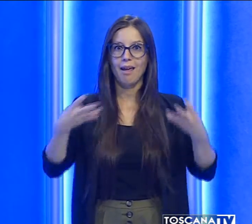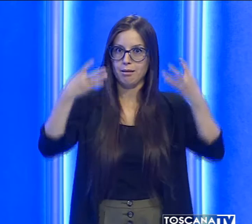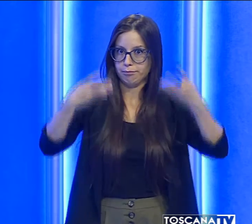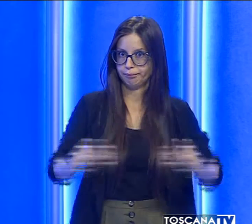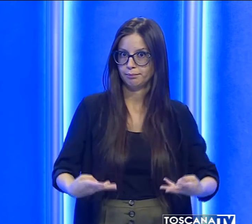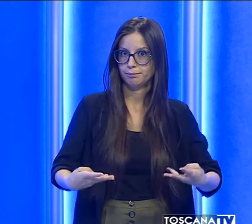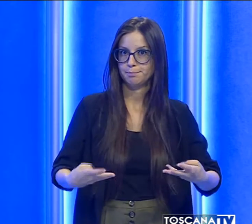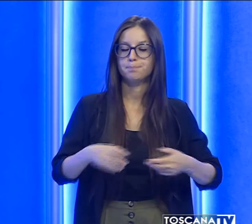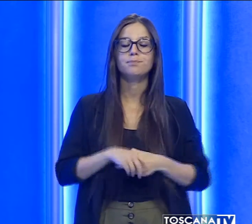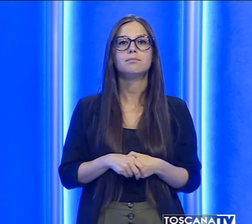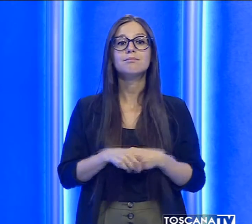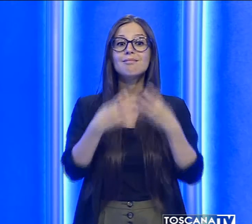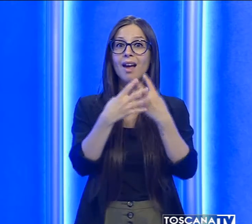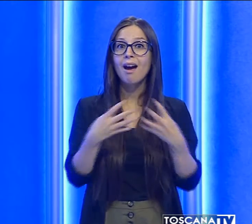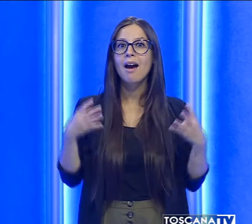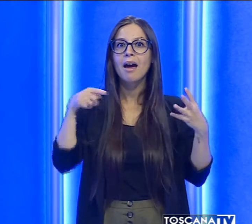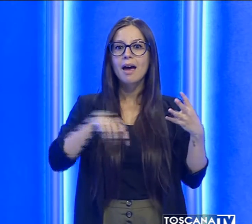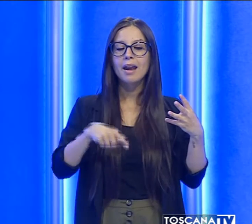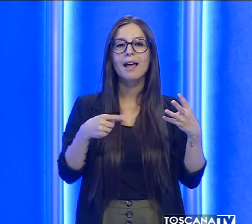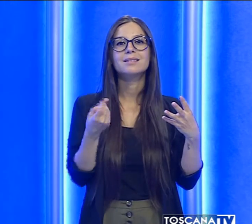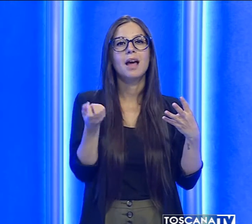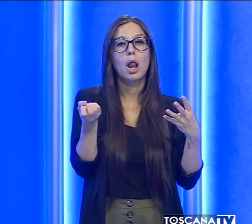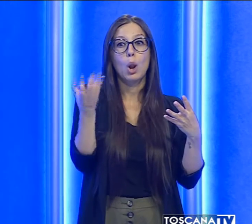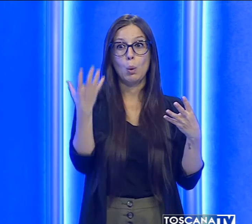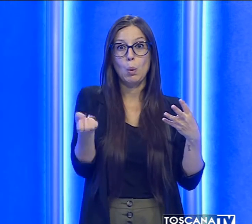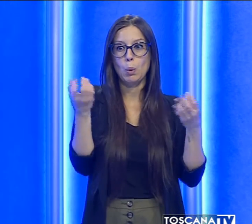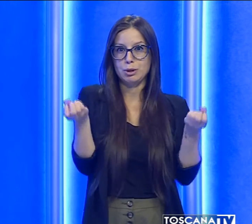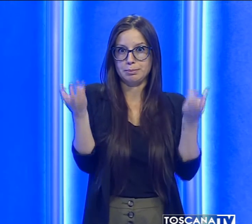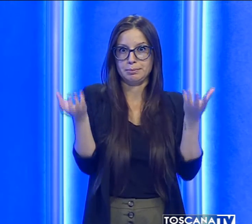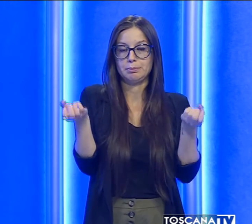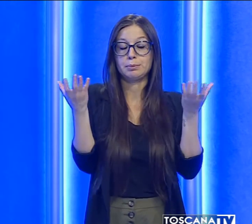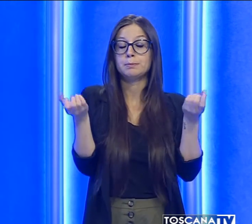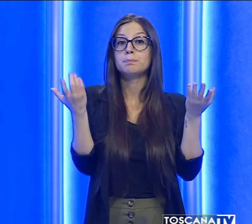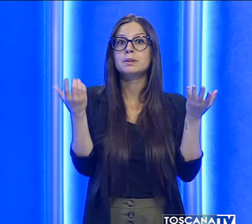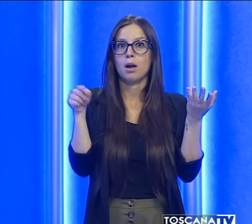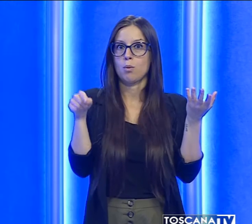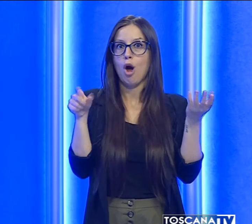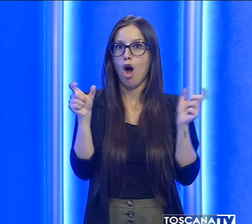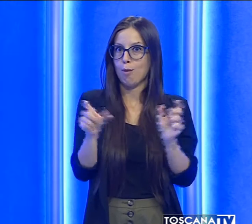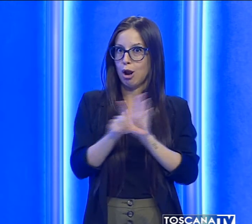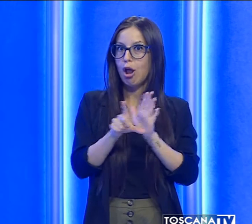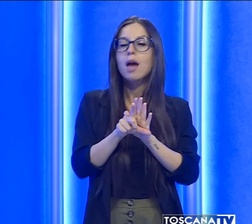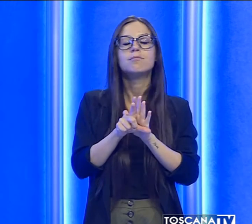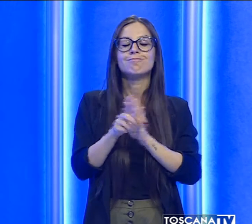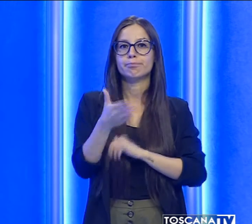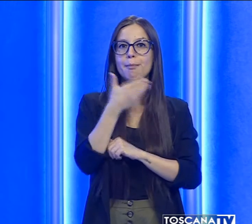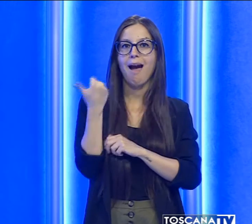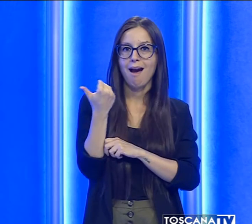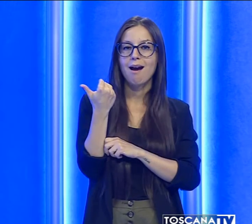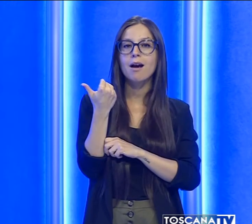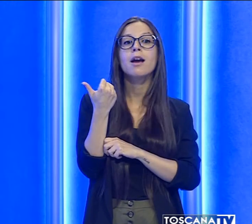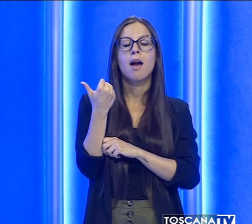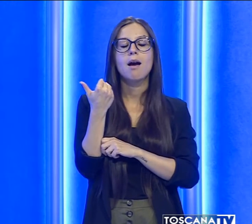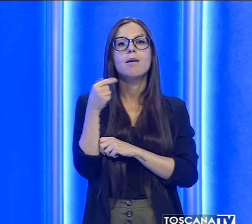La rete era inoltre sprovvista dei segnali luminosi richiesti dalla legge e quindi pericolosa per la